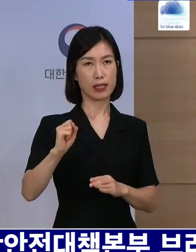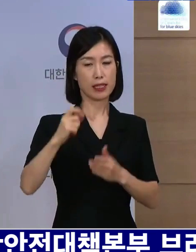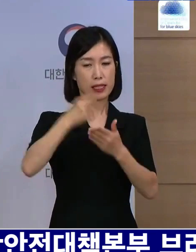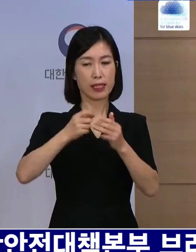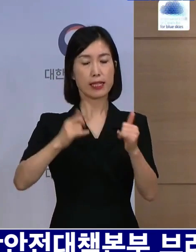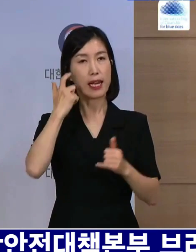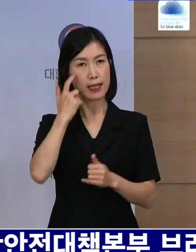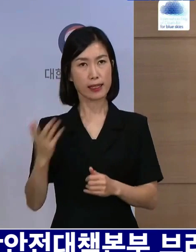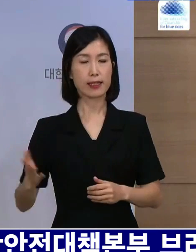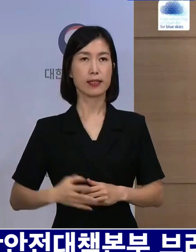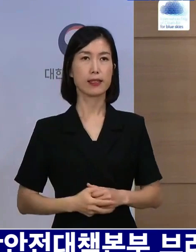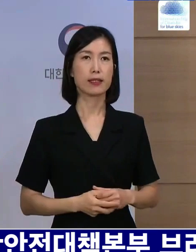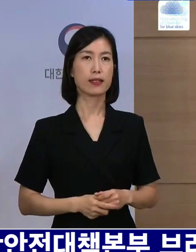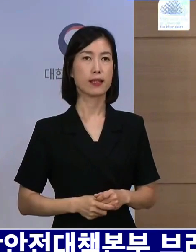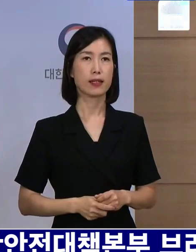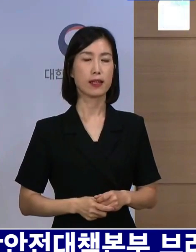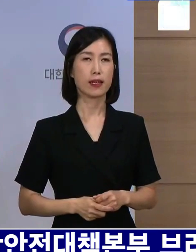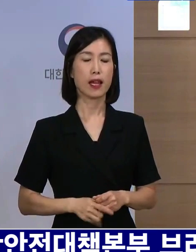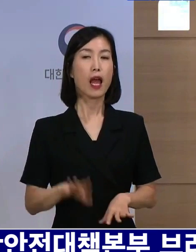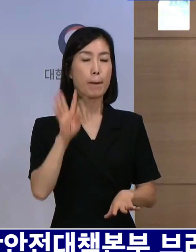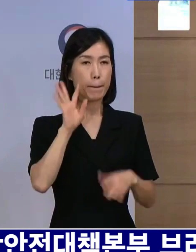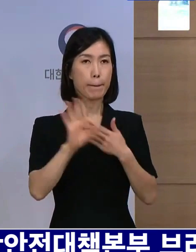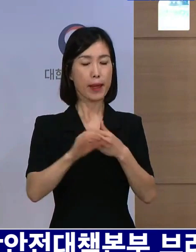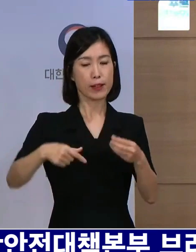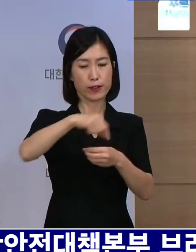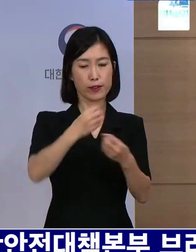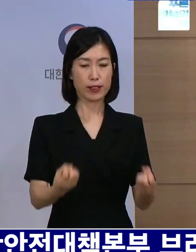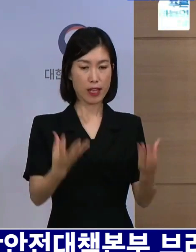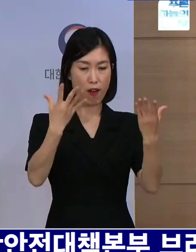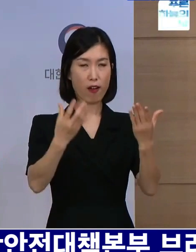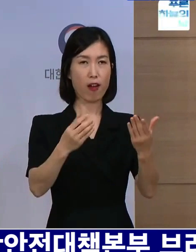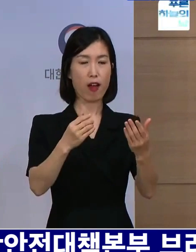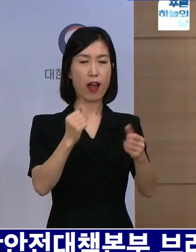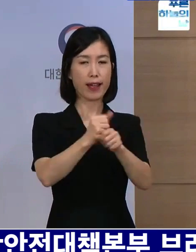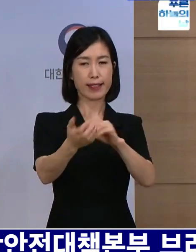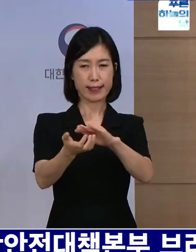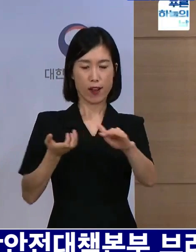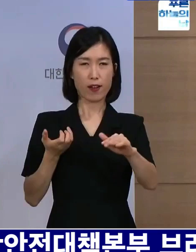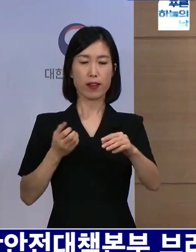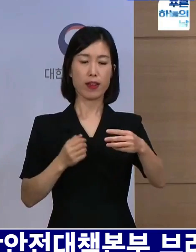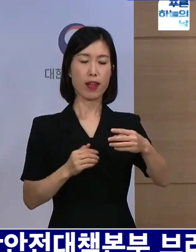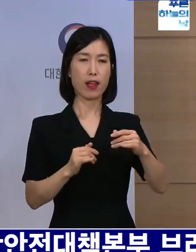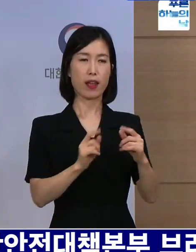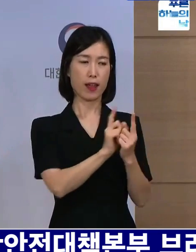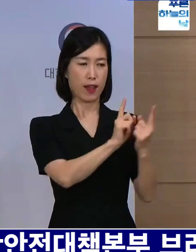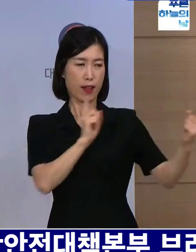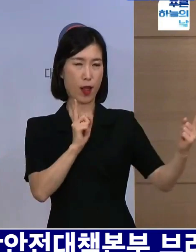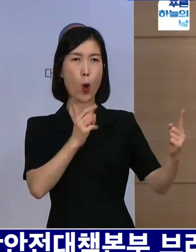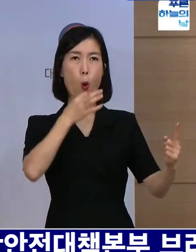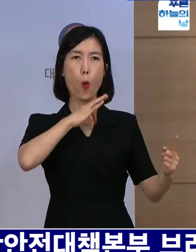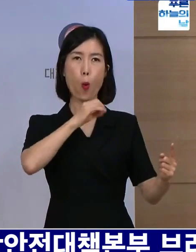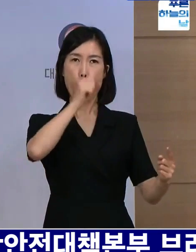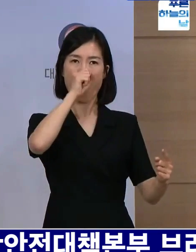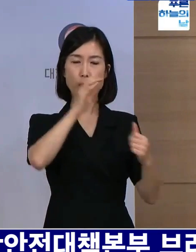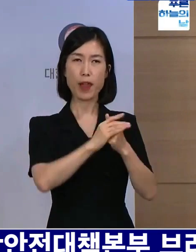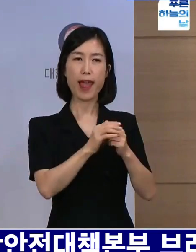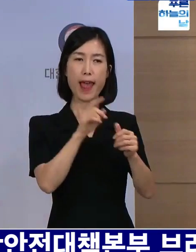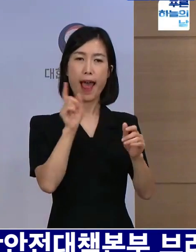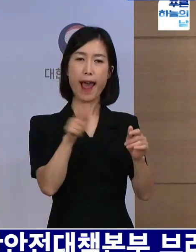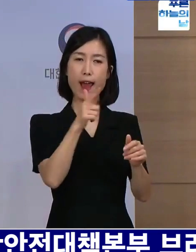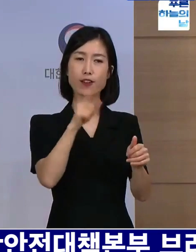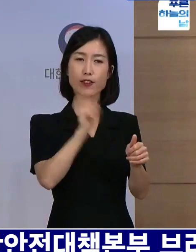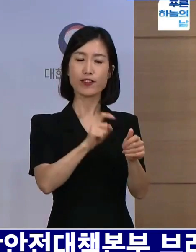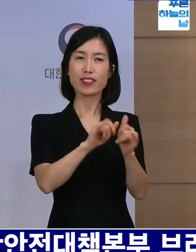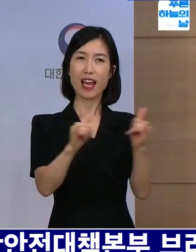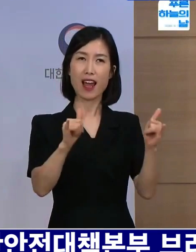질의를 하셨습니다. 만약 추석 연휴 이전에 사회적 거리 등의 효과로 신규 확진자 수가